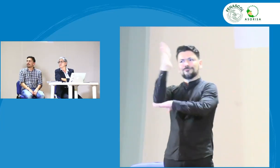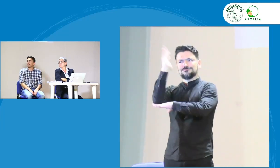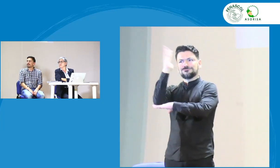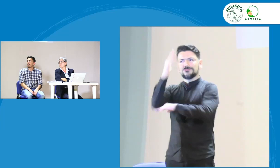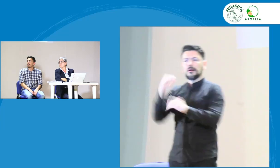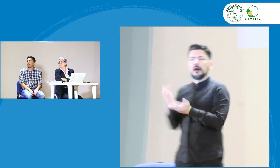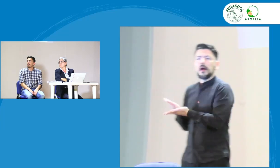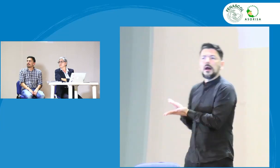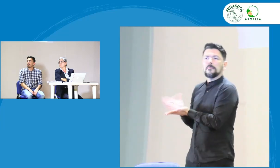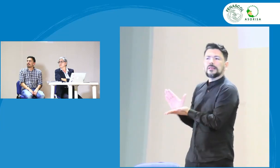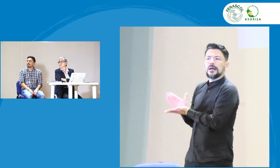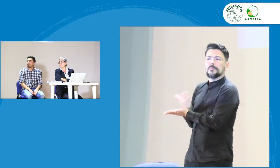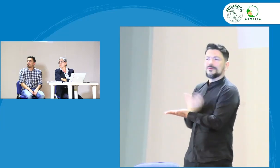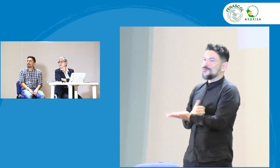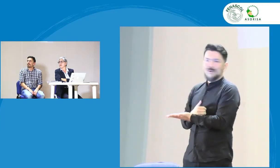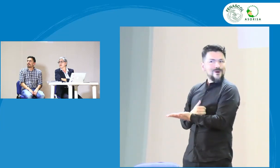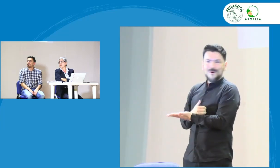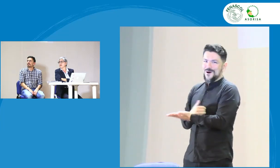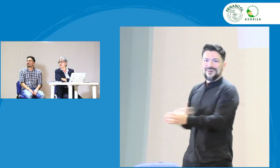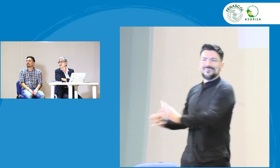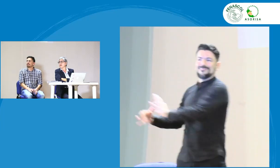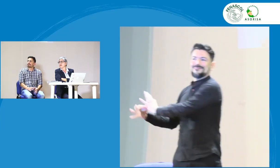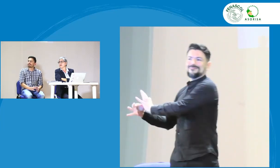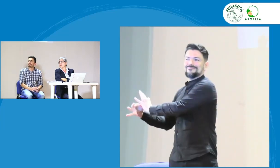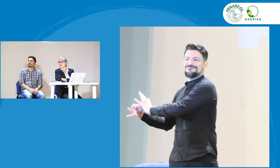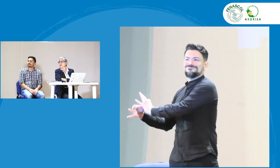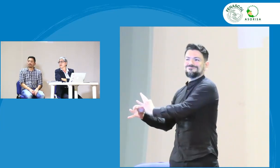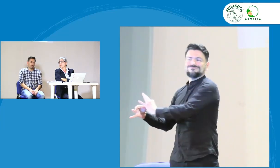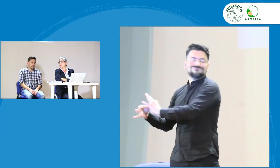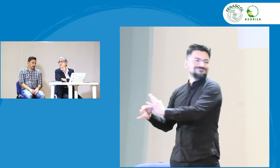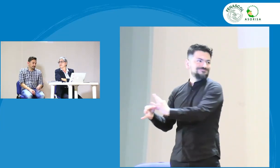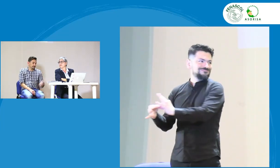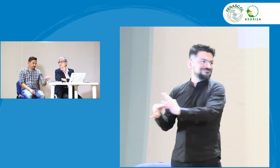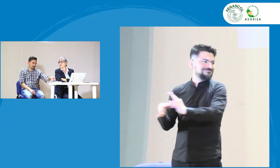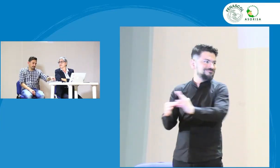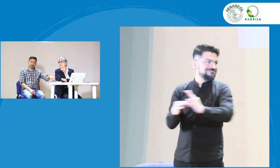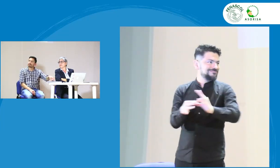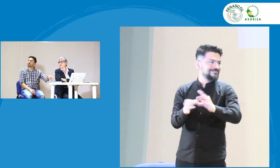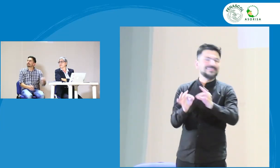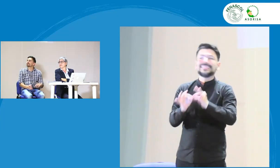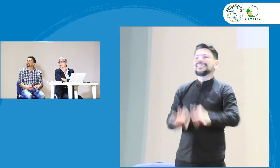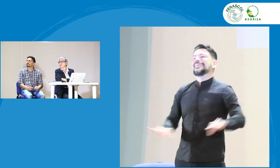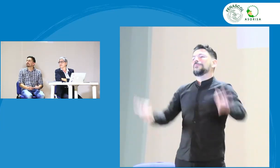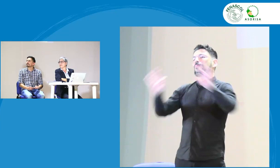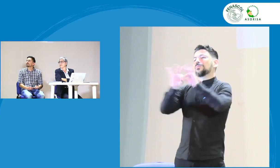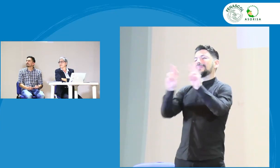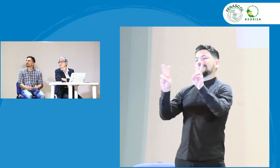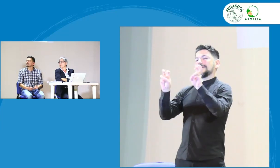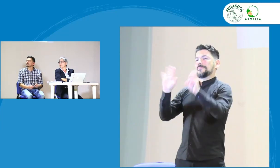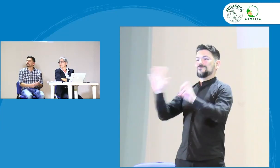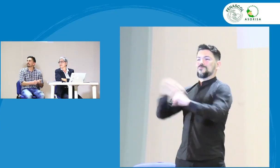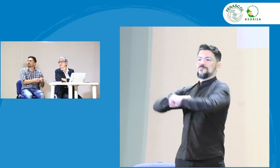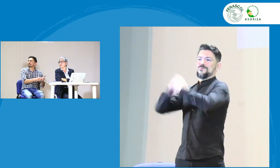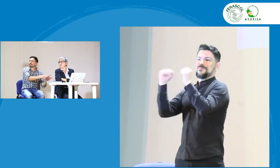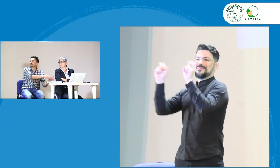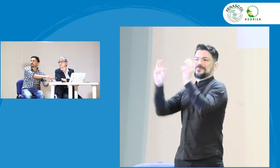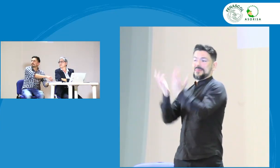respecto al tema de educación en la tarde planeación lingüística y no vamos a desligar estos dos temas, ¿no? La idea es que